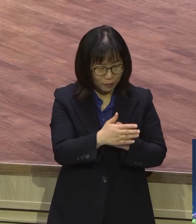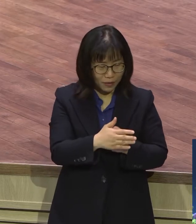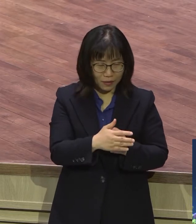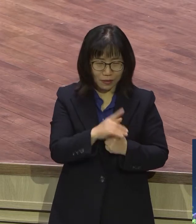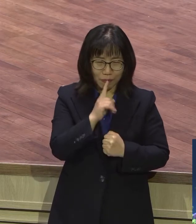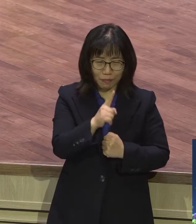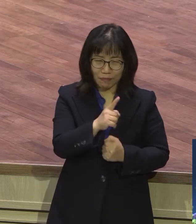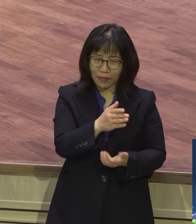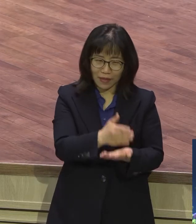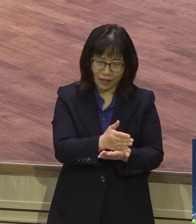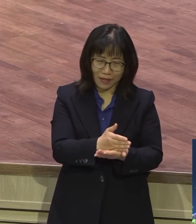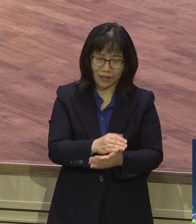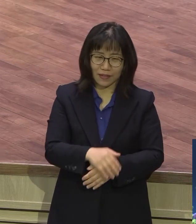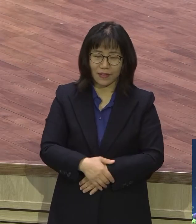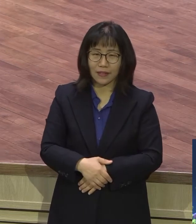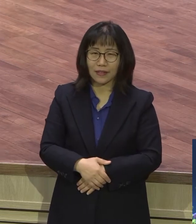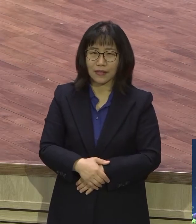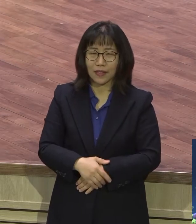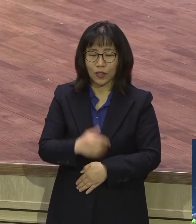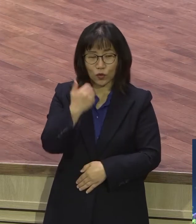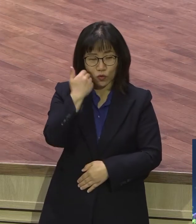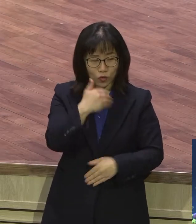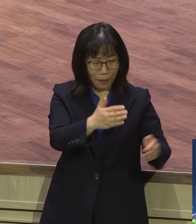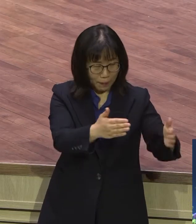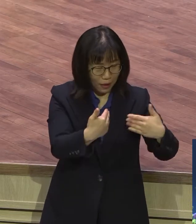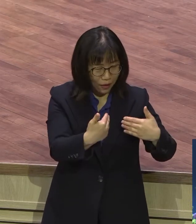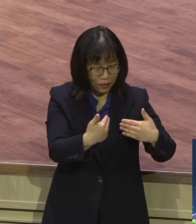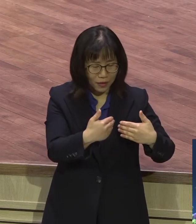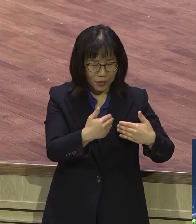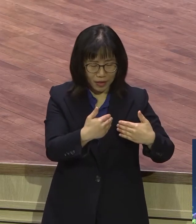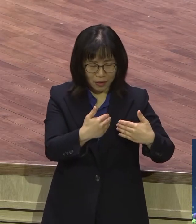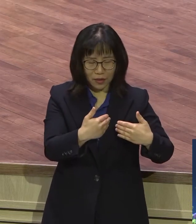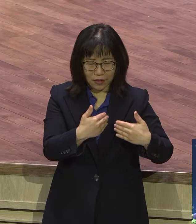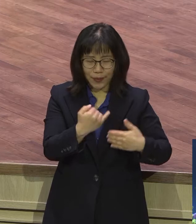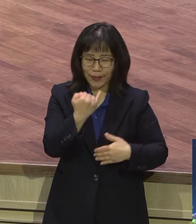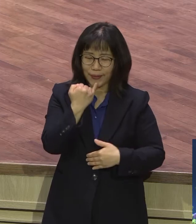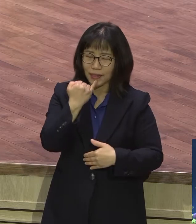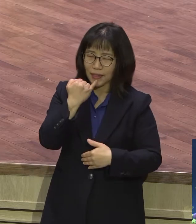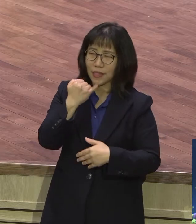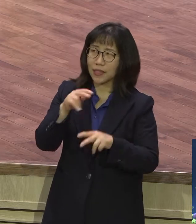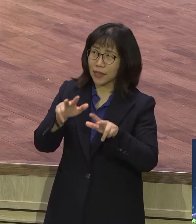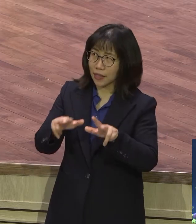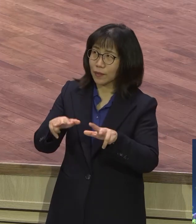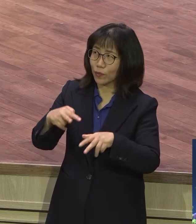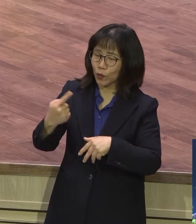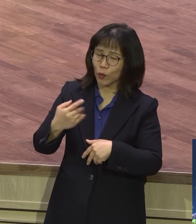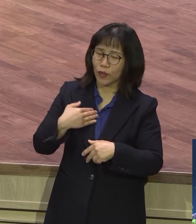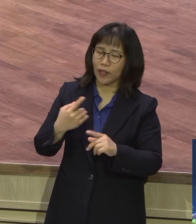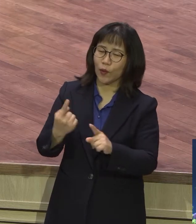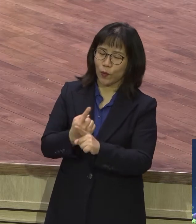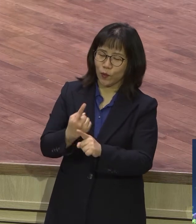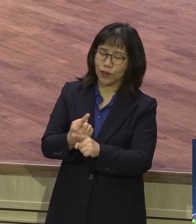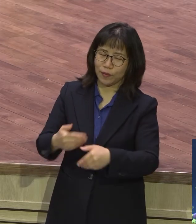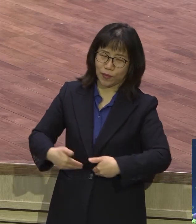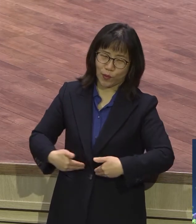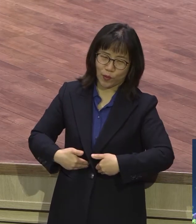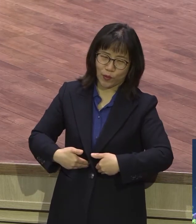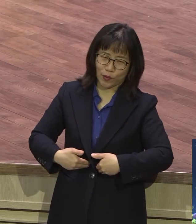사람이야 나에게 이러니 하나님 내가 아직도 인본주의 아직도 성령인도 못 바꾸고 성령 충만 안 하다는